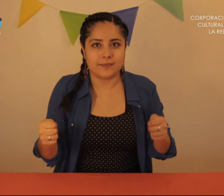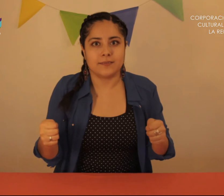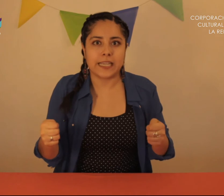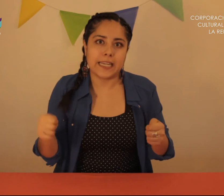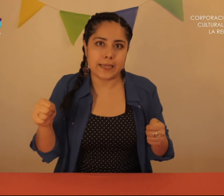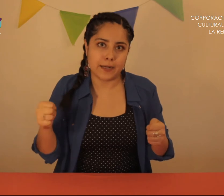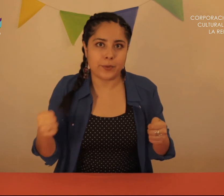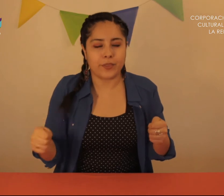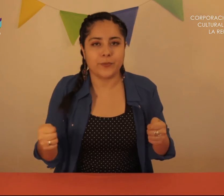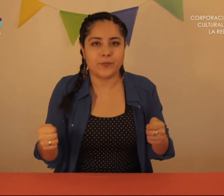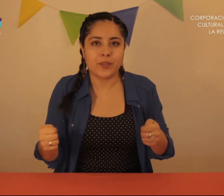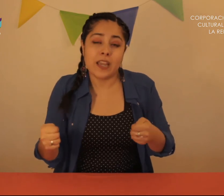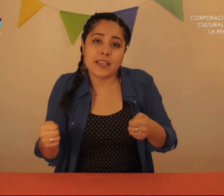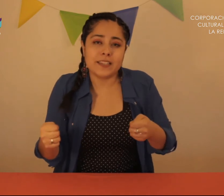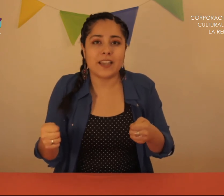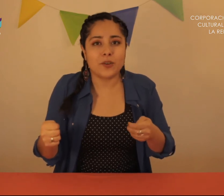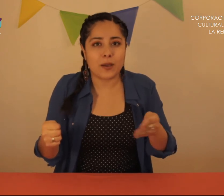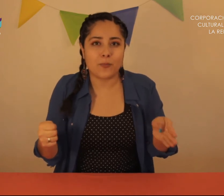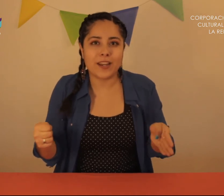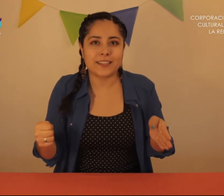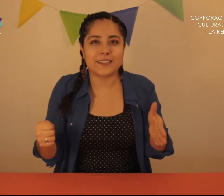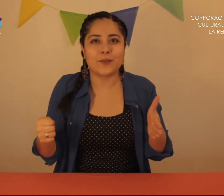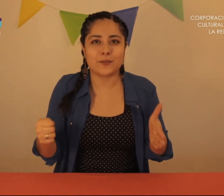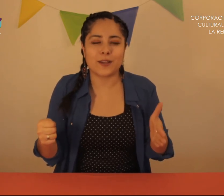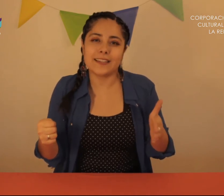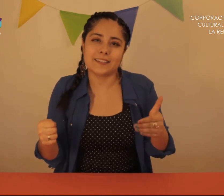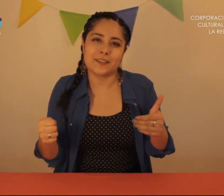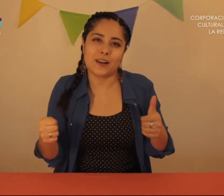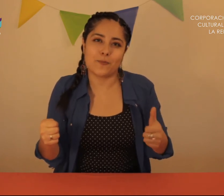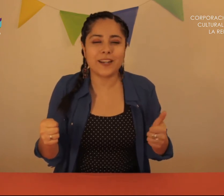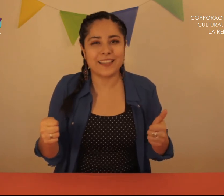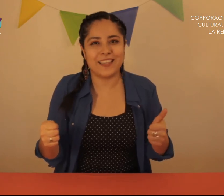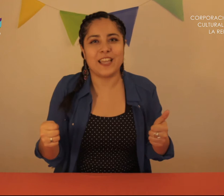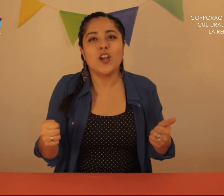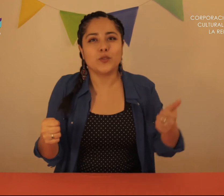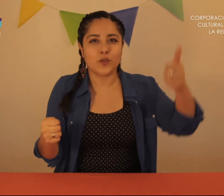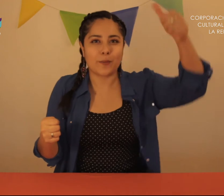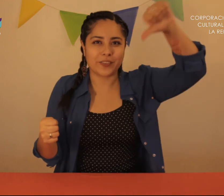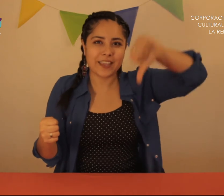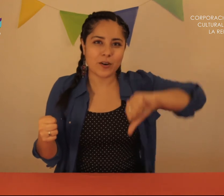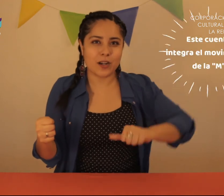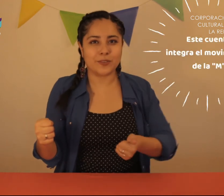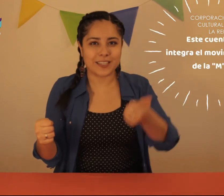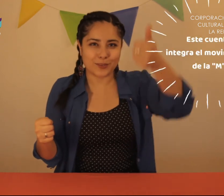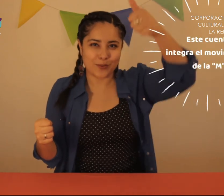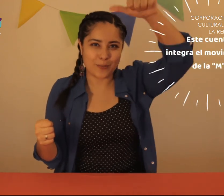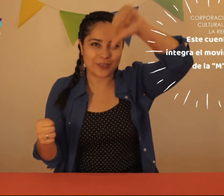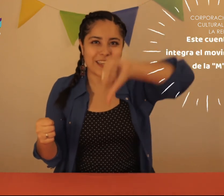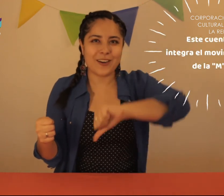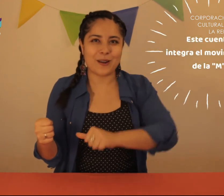Quería ir a ver a Pedro Así que abrió la puerta Salió de su casa Cerró la puerta Y subió la montaña Bajó la montaña Subió la montaña Bajó